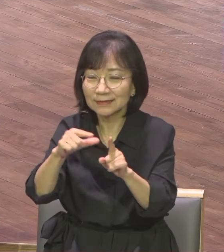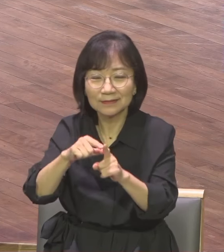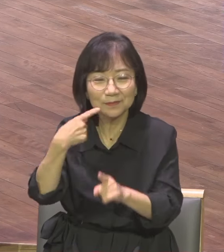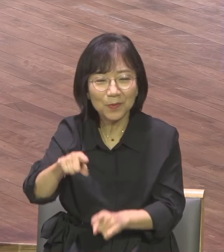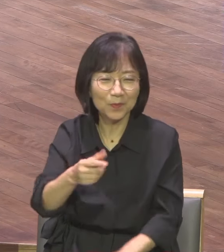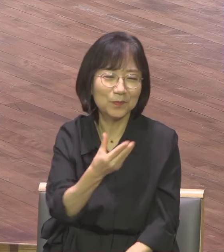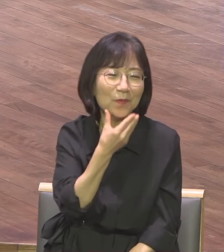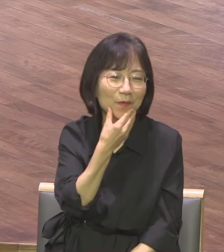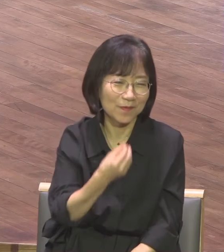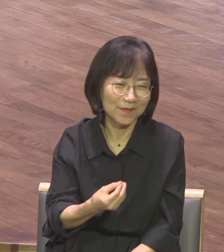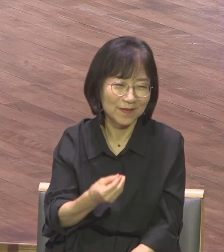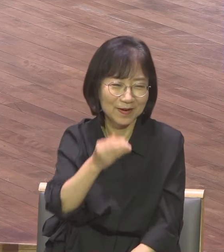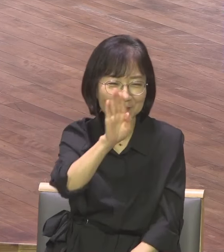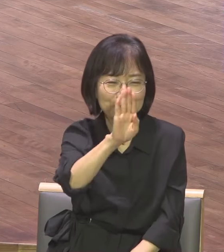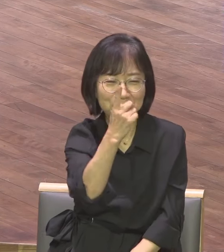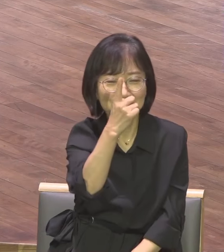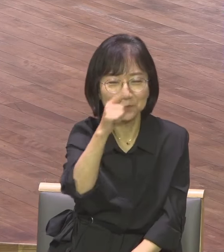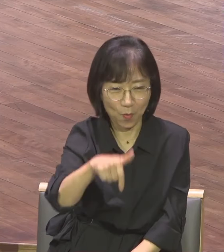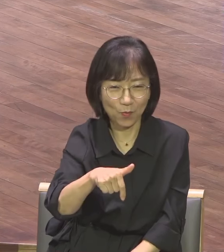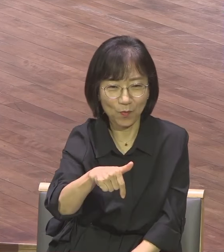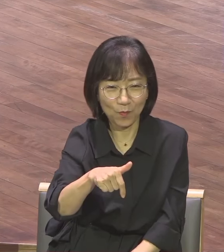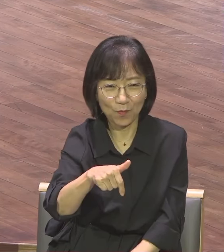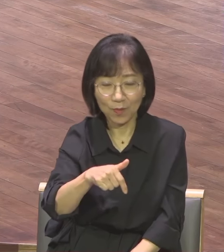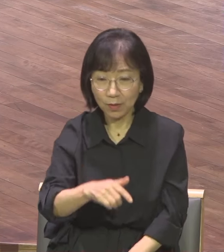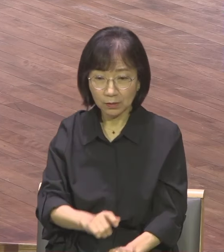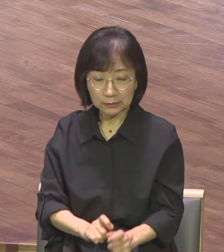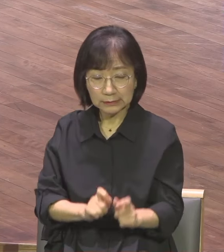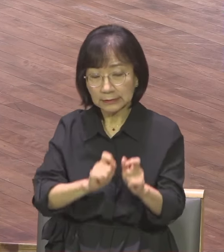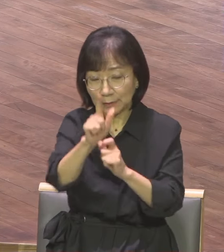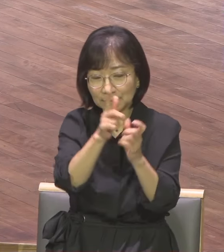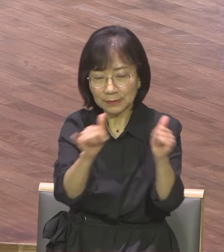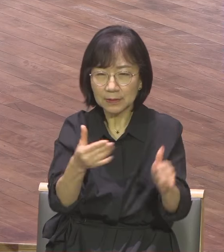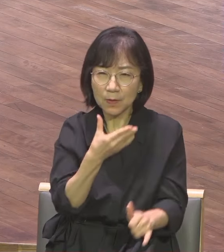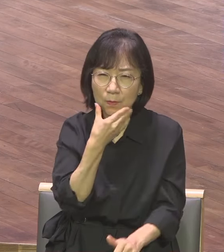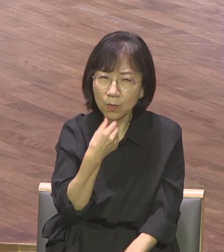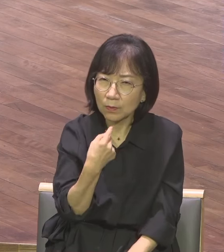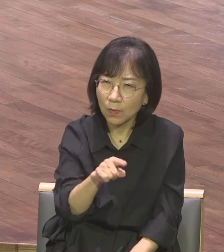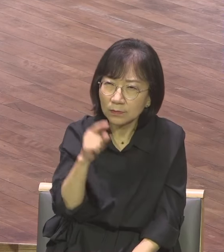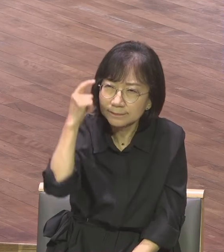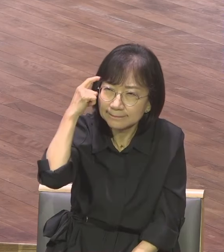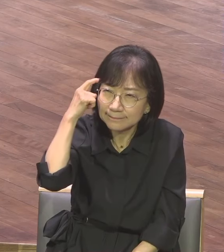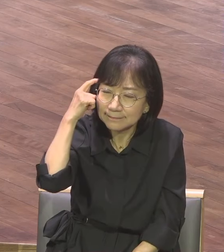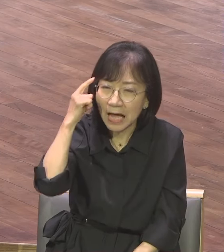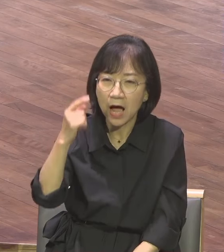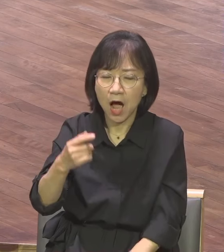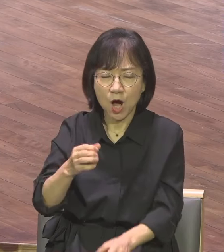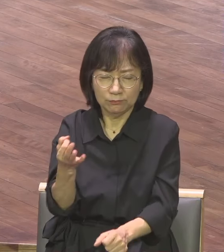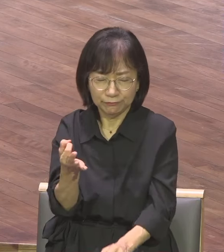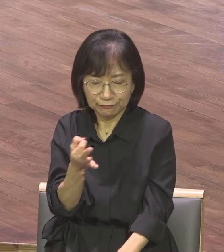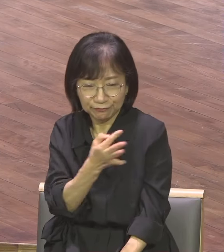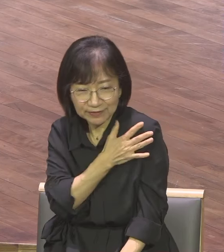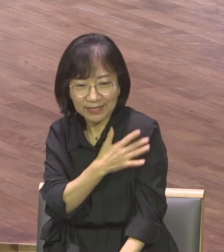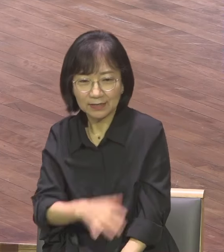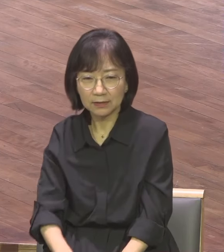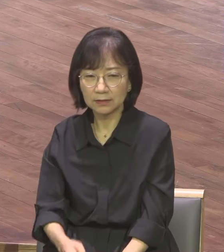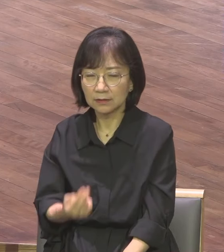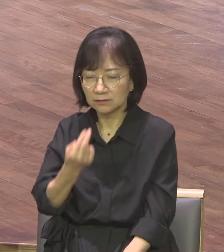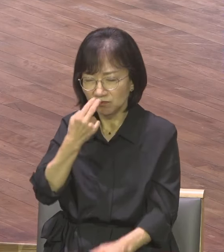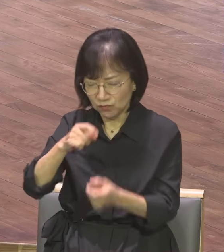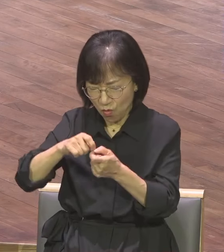보통 사람들이 생각하는 복은 부자가 되는 것 또 오래 사는 것 또 권세와 이름을 날리는 것